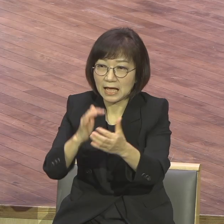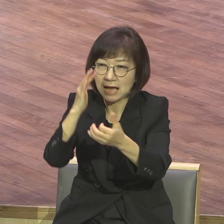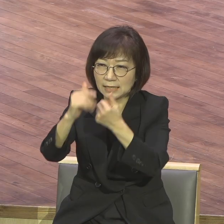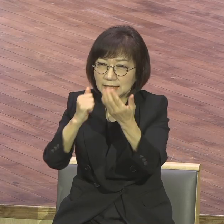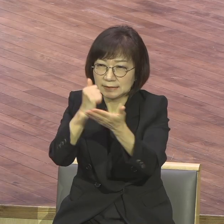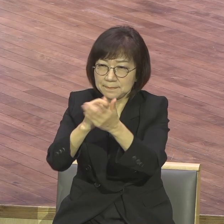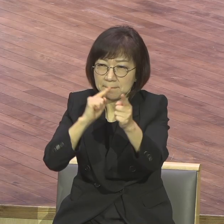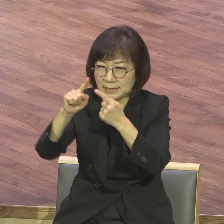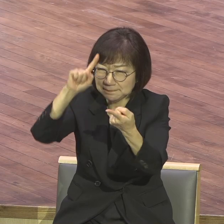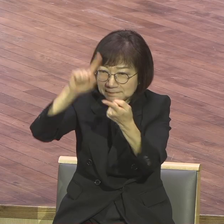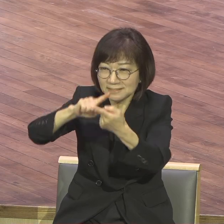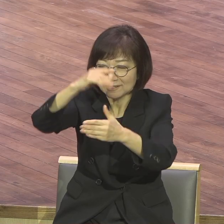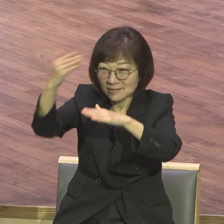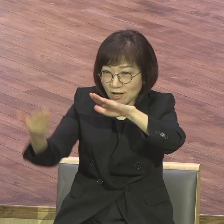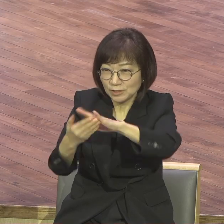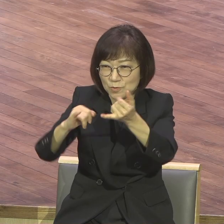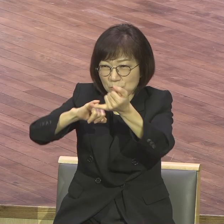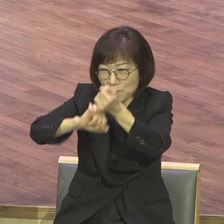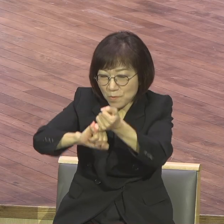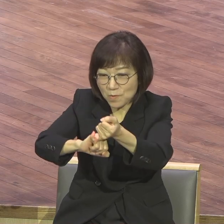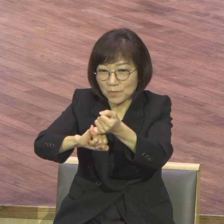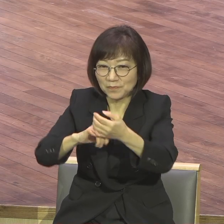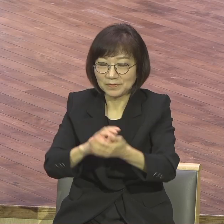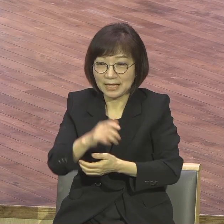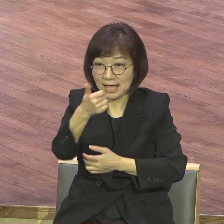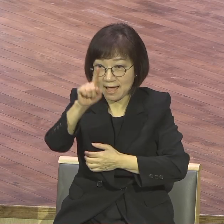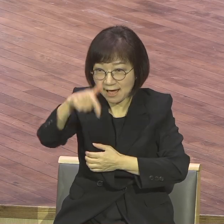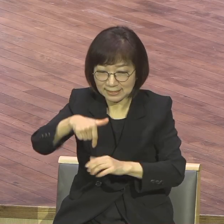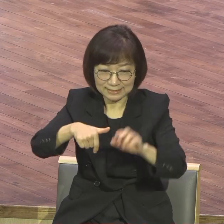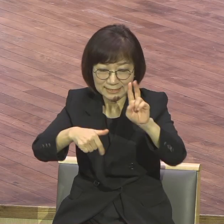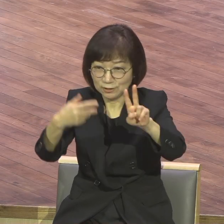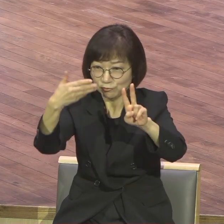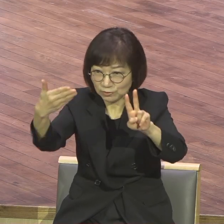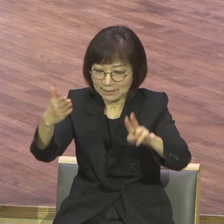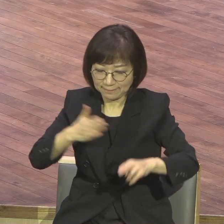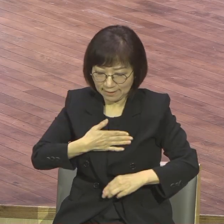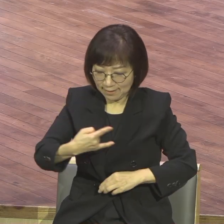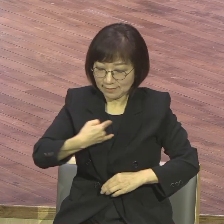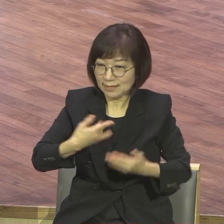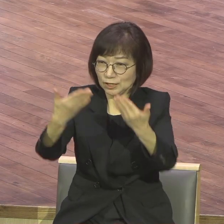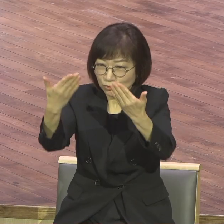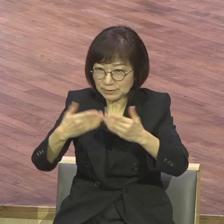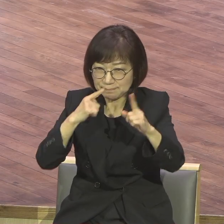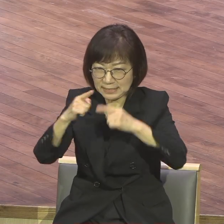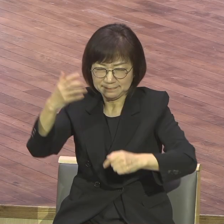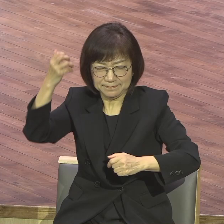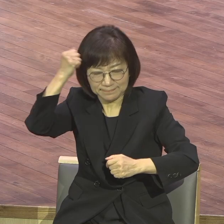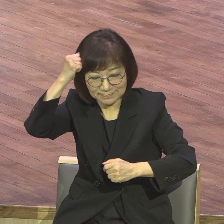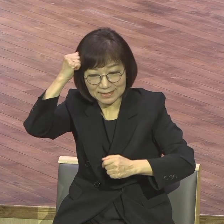승치됩니다. 학교 시장 구절은 내게 주신 말씀입니다. 받는 사람은 반드시